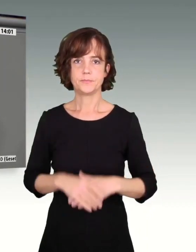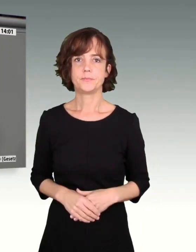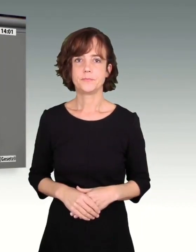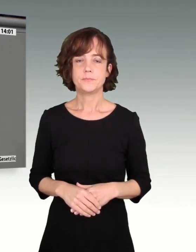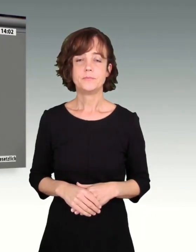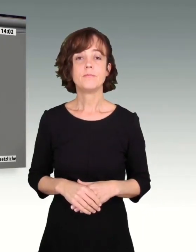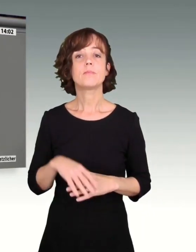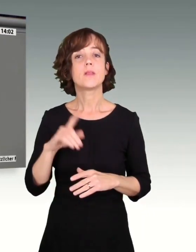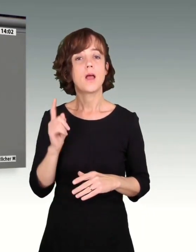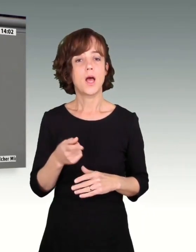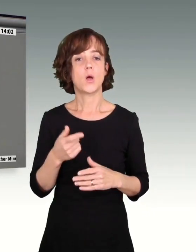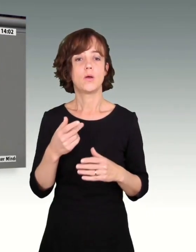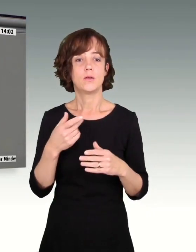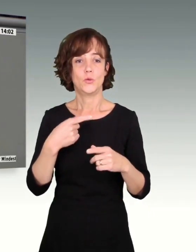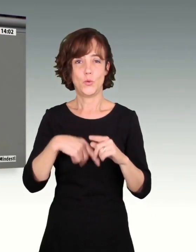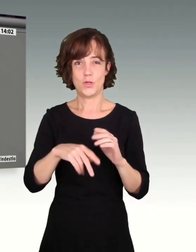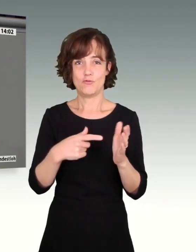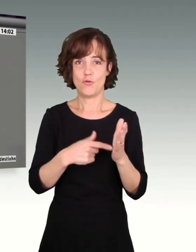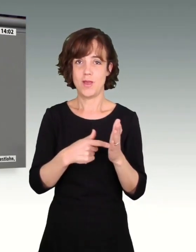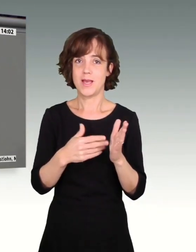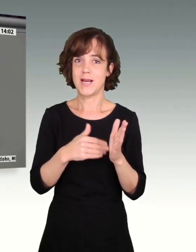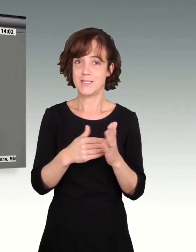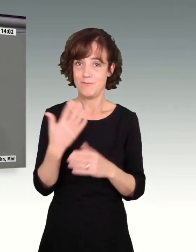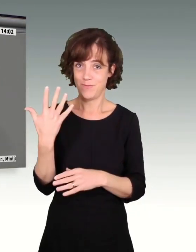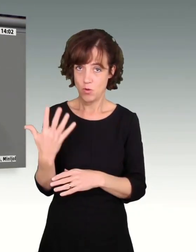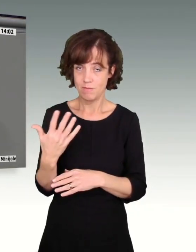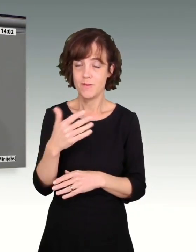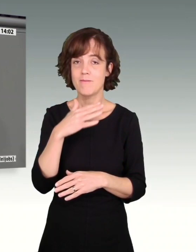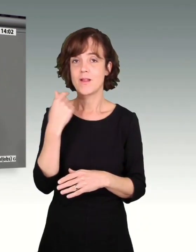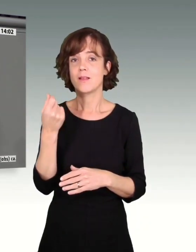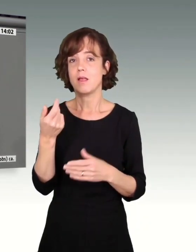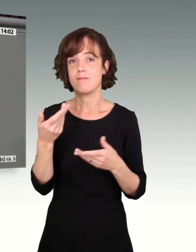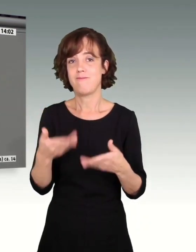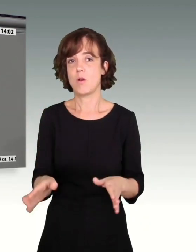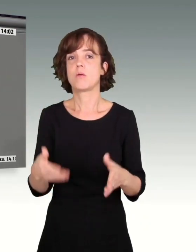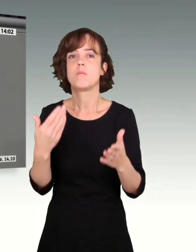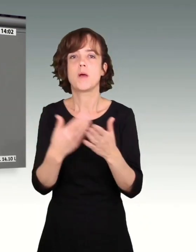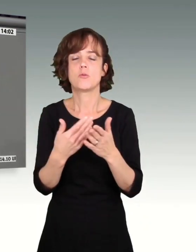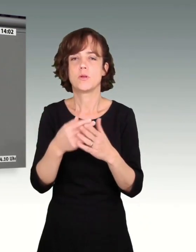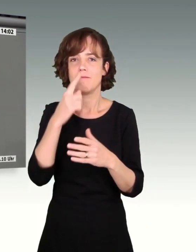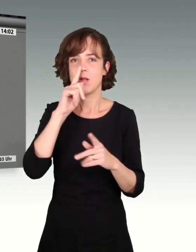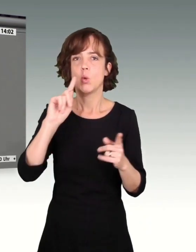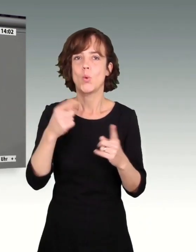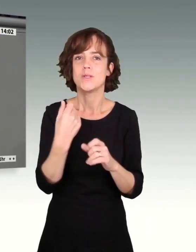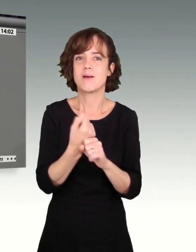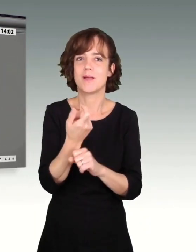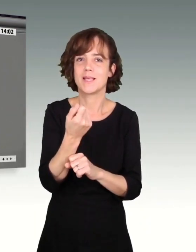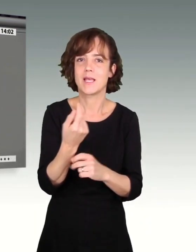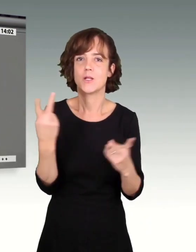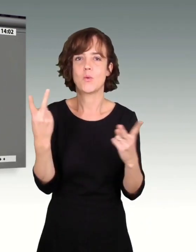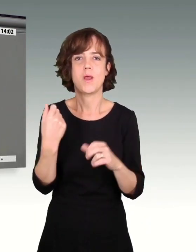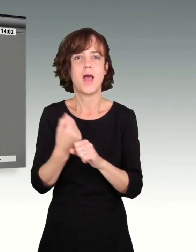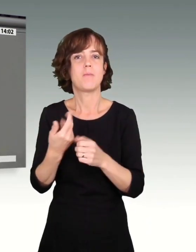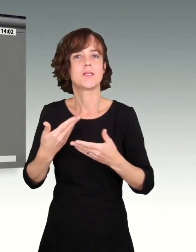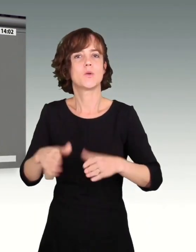Und außerdem gehen den Frauen durch die Steuerklasse 5 auch viel Geld verloren, wenn sie beispielsweise Kurzarbeitergeld oder Arbeitslosengeld